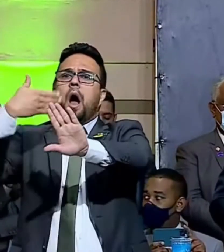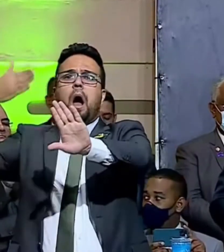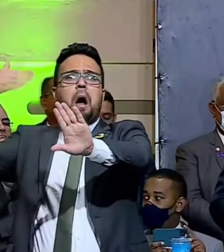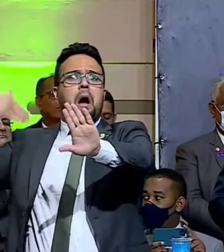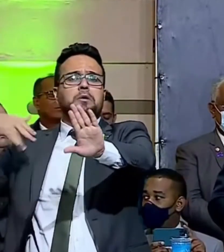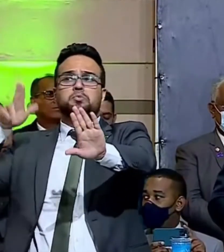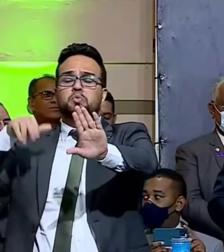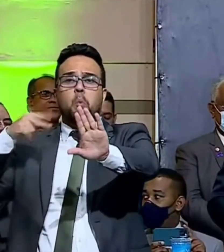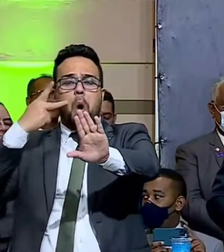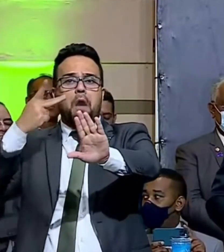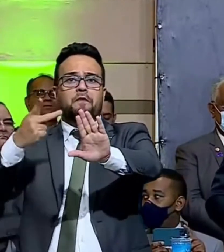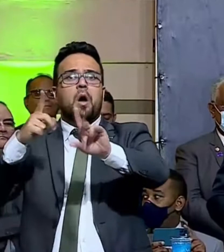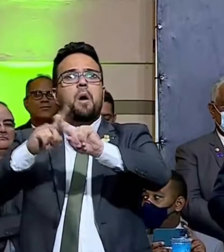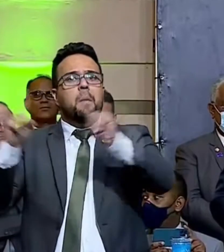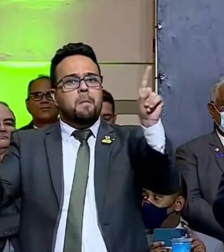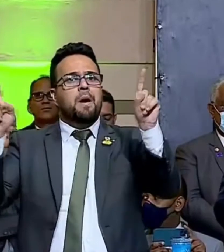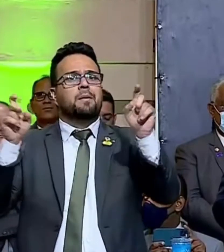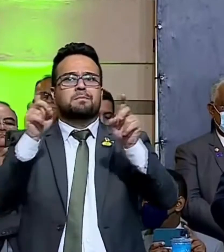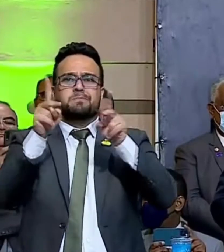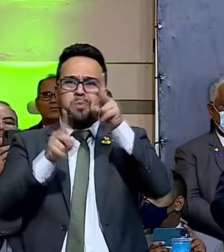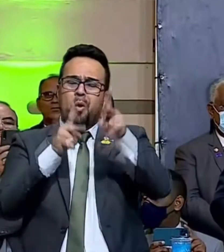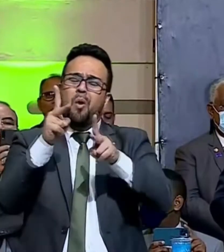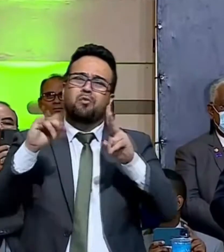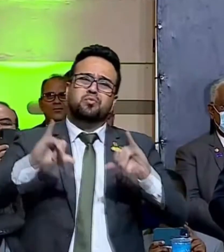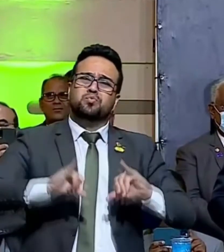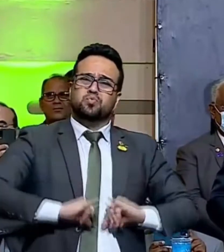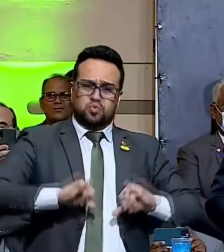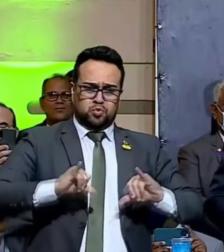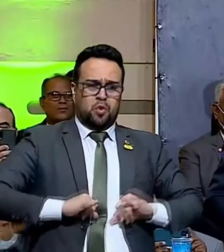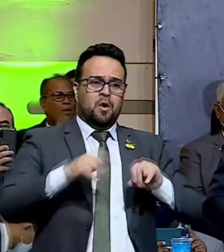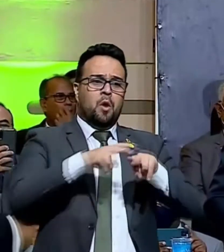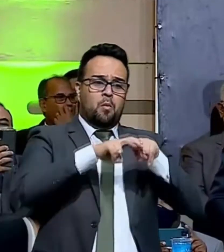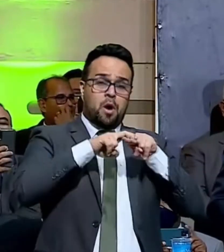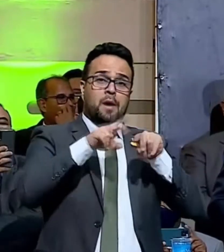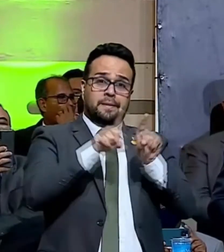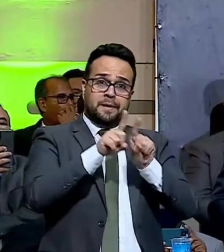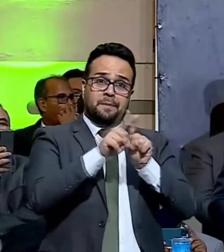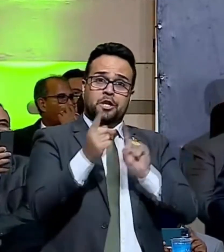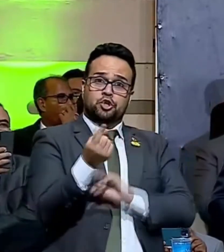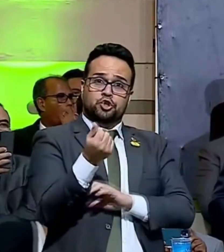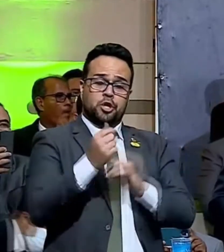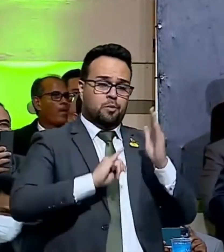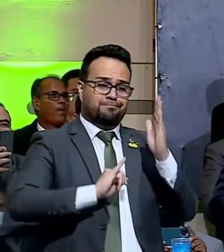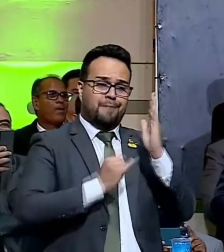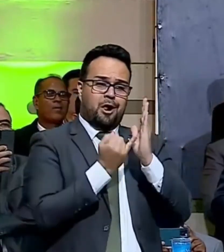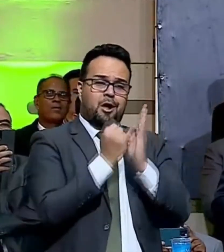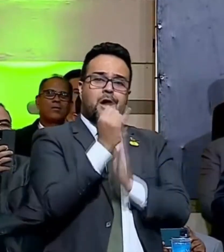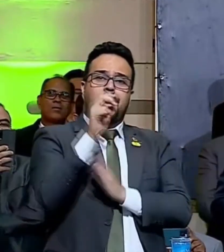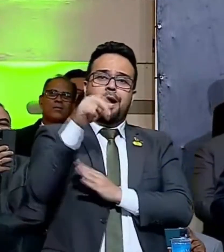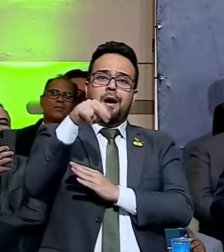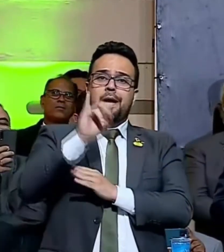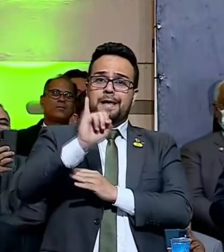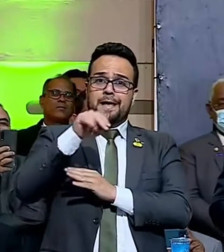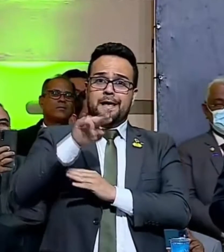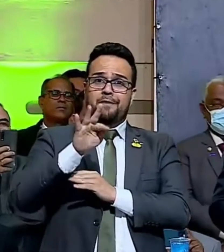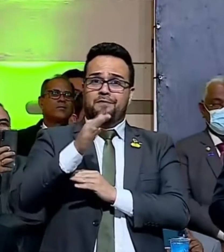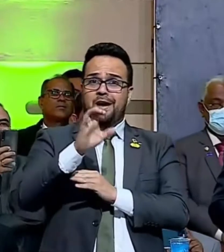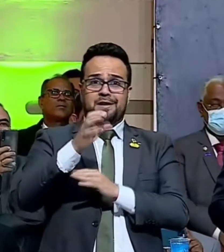O povo tem sofrido com isso, tem inflação, tem desemprego,